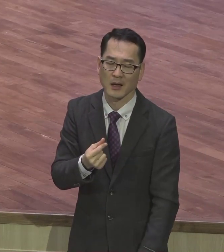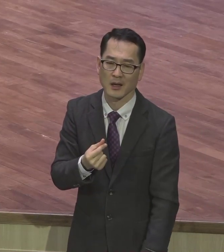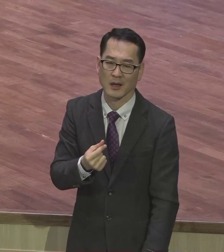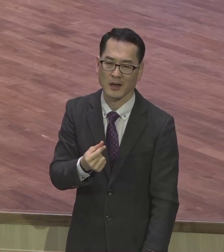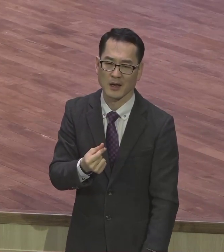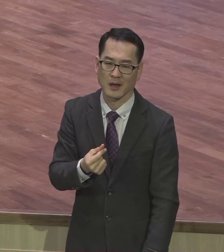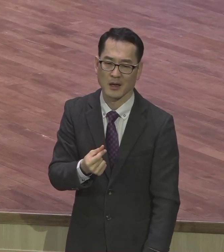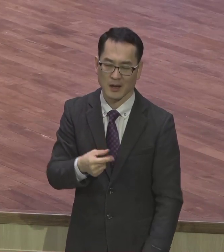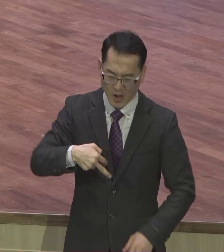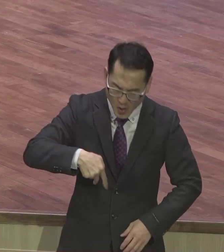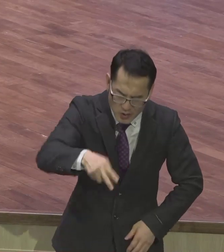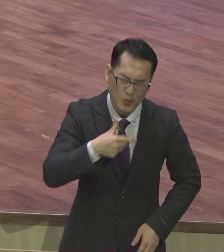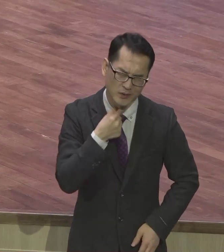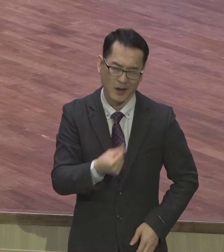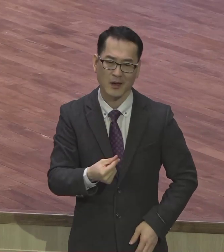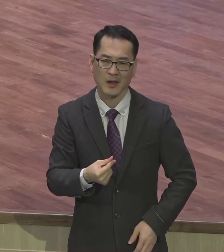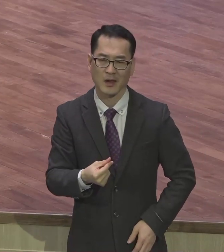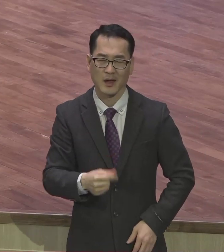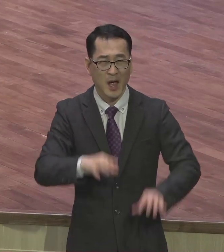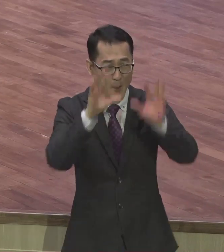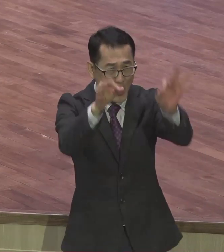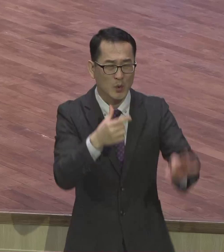들을 수만 있다면 볼 수만 있다면 맹인들